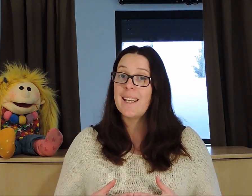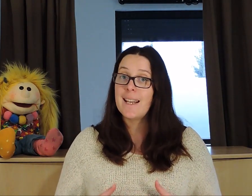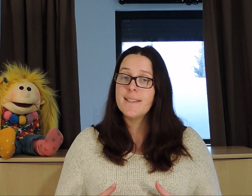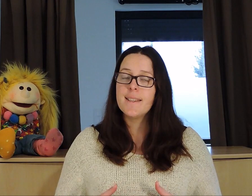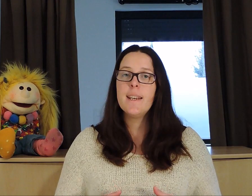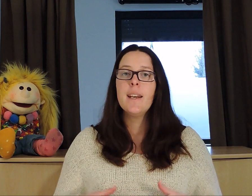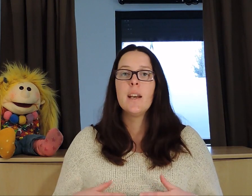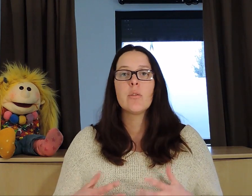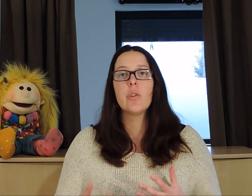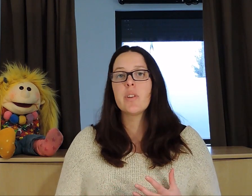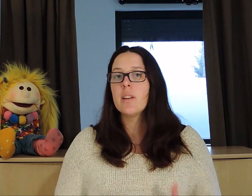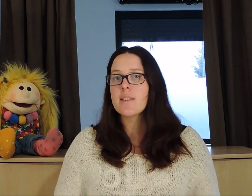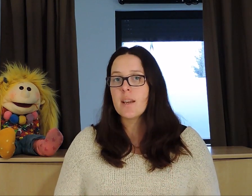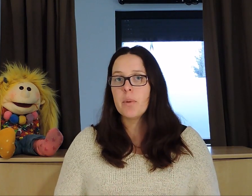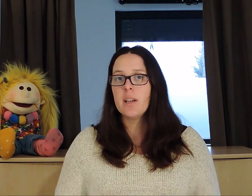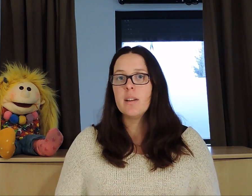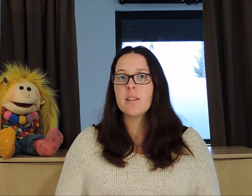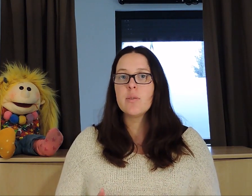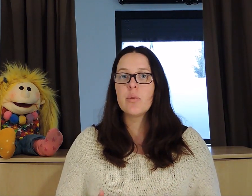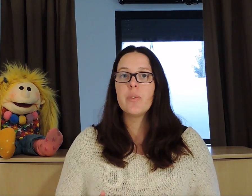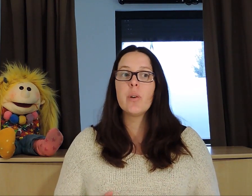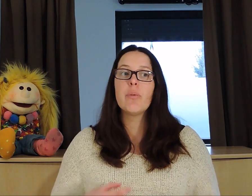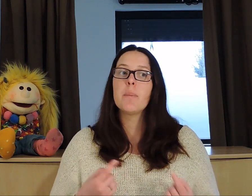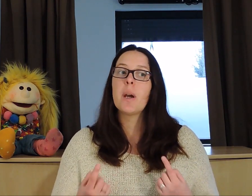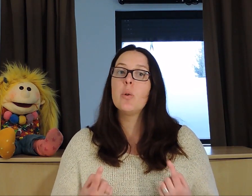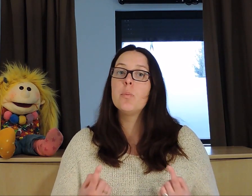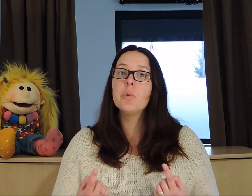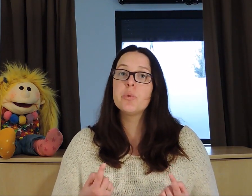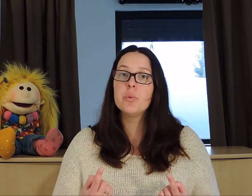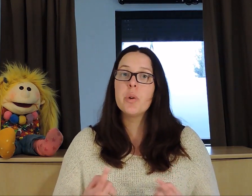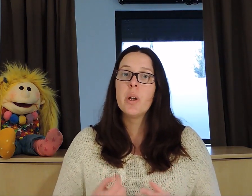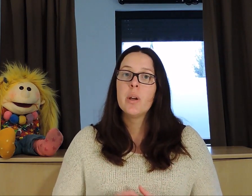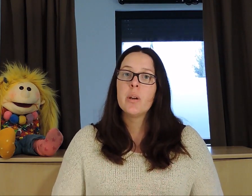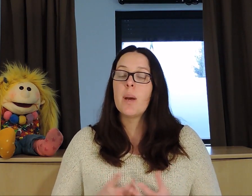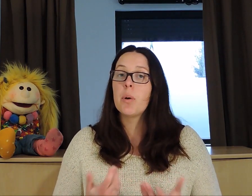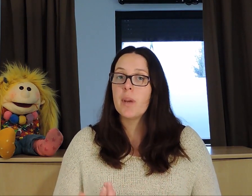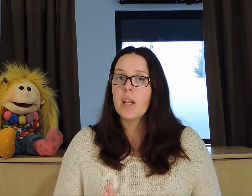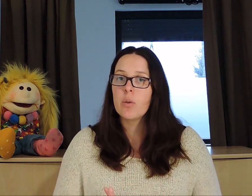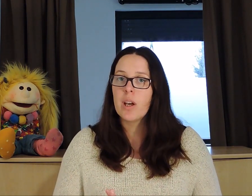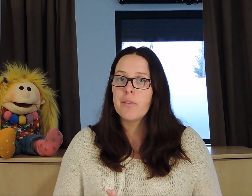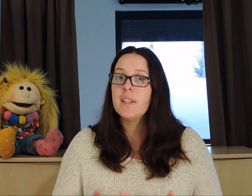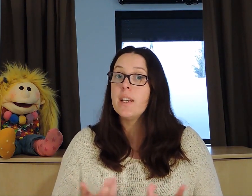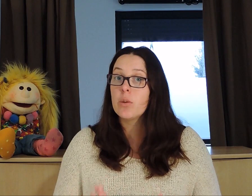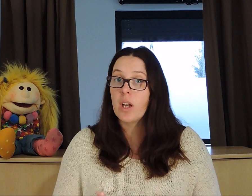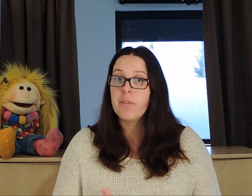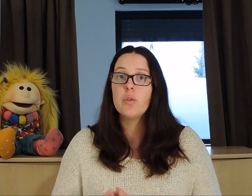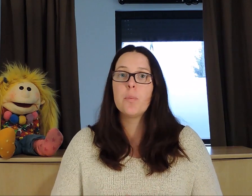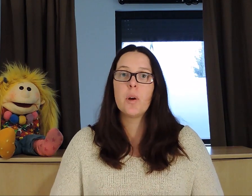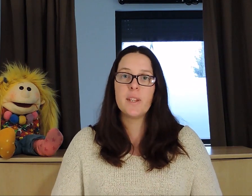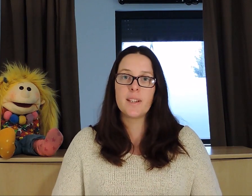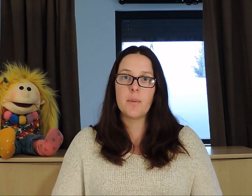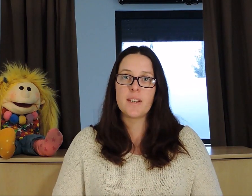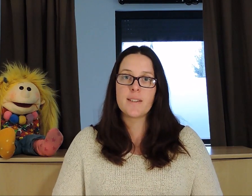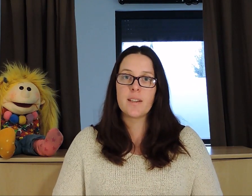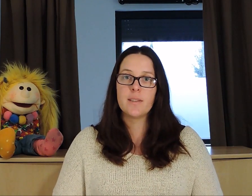réalisé. C'est un examen qui se fait en fait par une mesure sur la première échographie, l'échographie du premier trimestre.